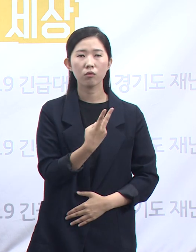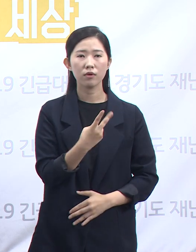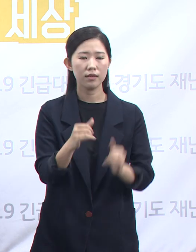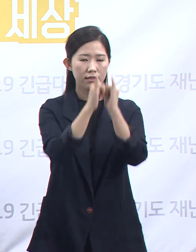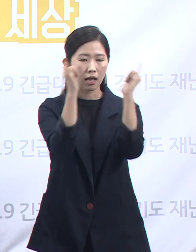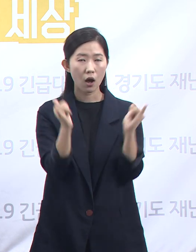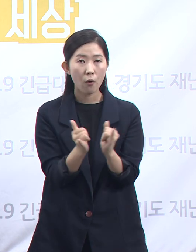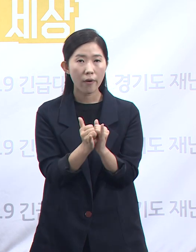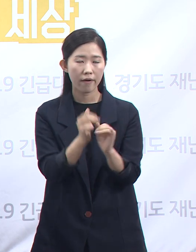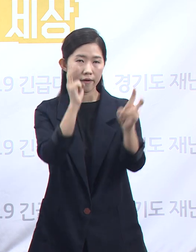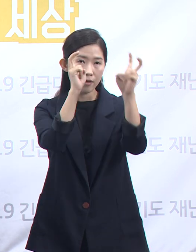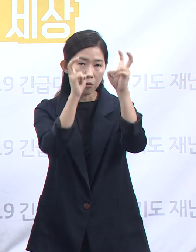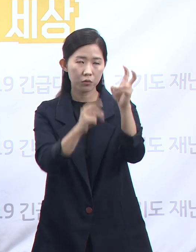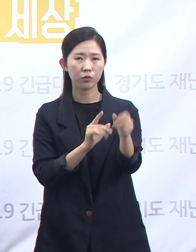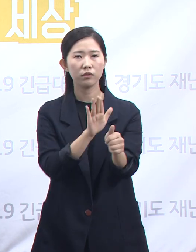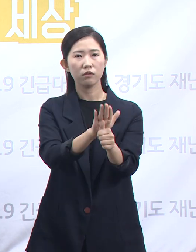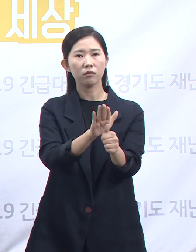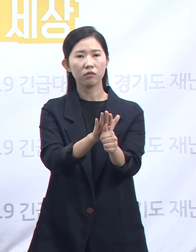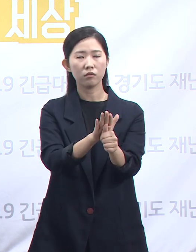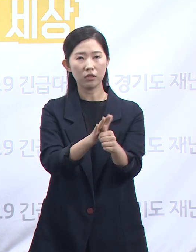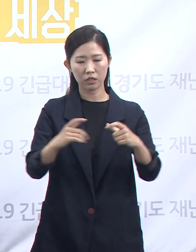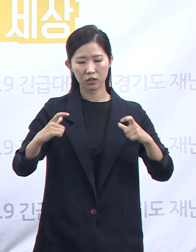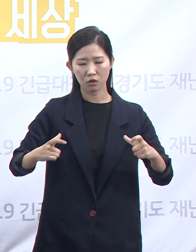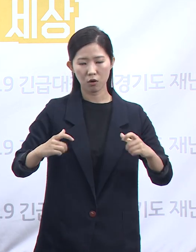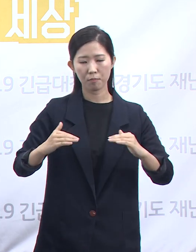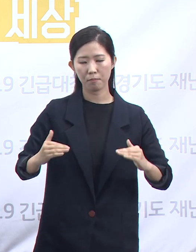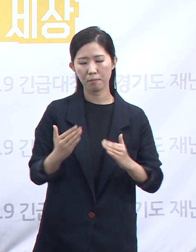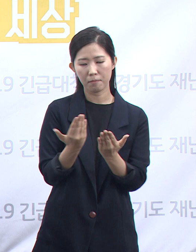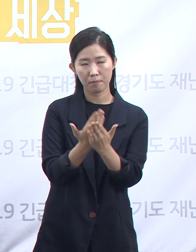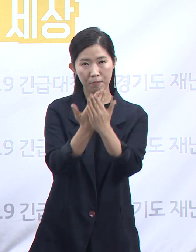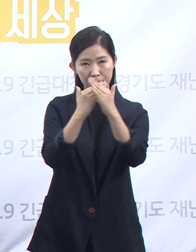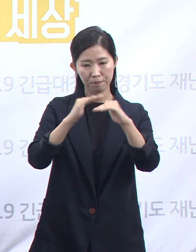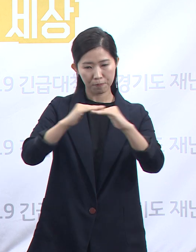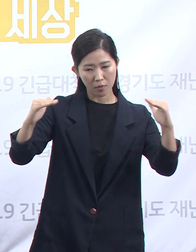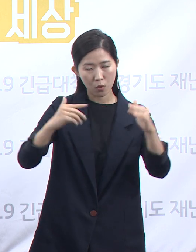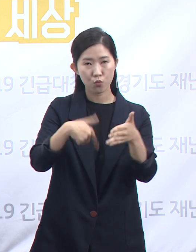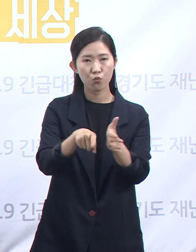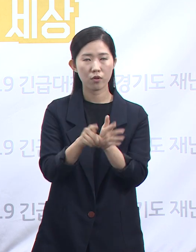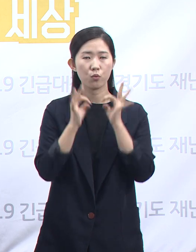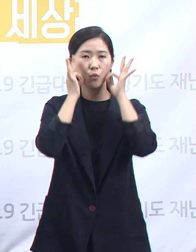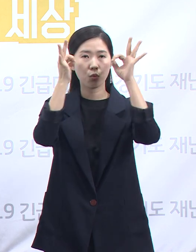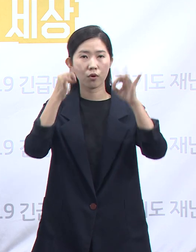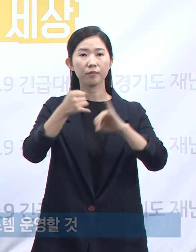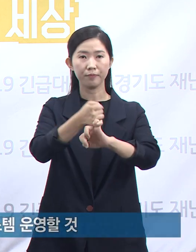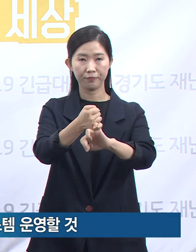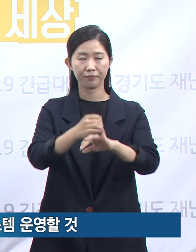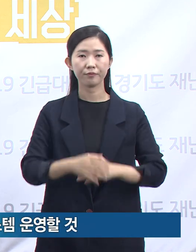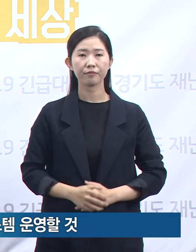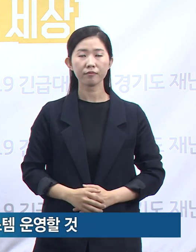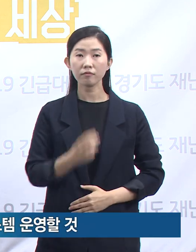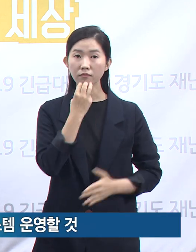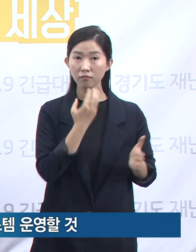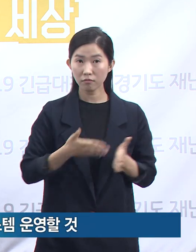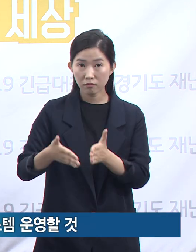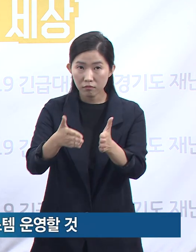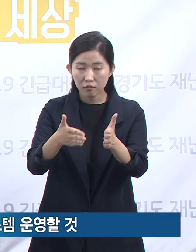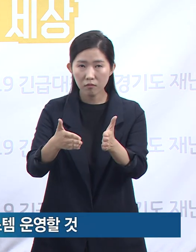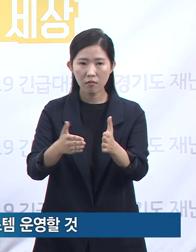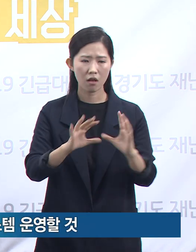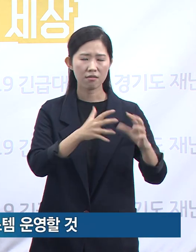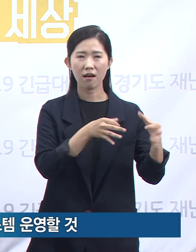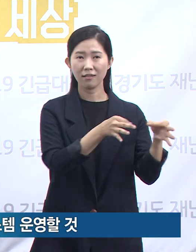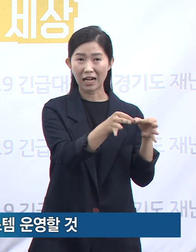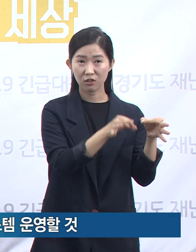기업도 지원하여 지역균형발전에 기하하고자 합니다. 경기도는 나라 장터와 싸우기 후에